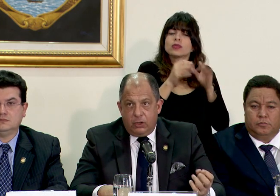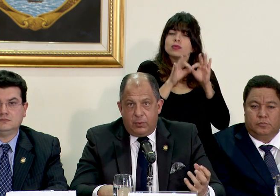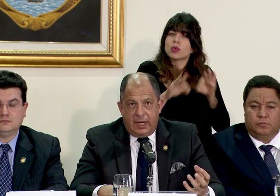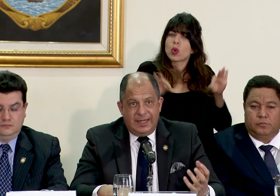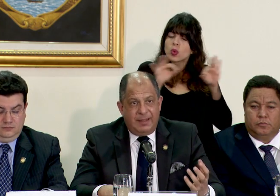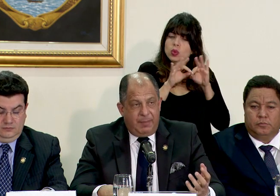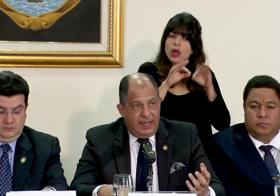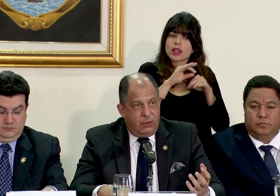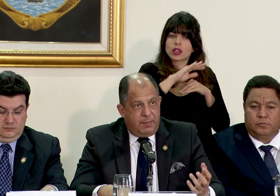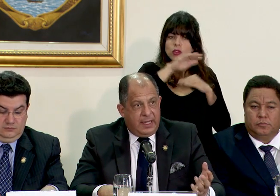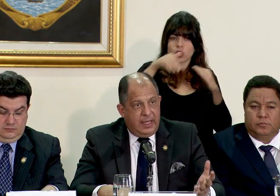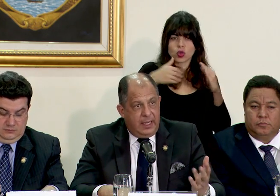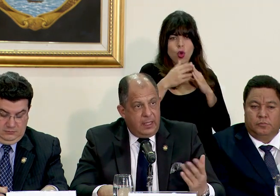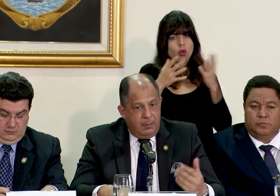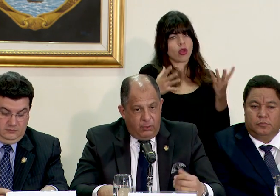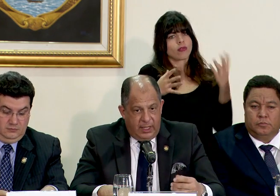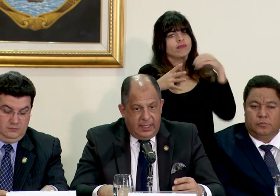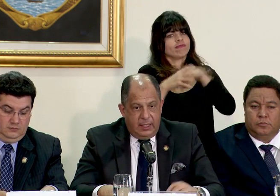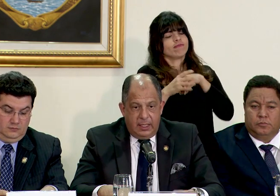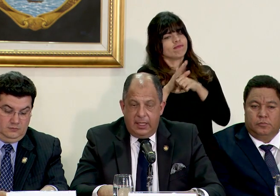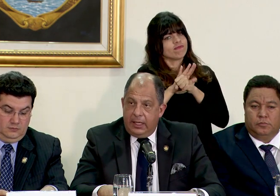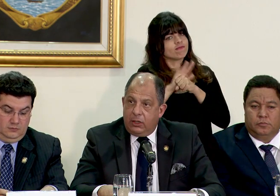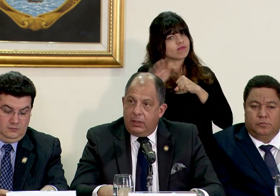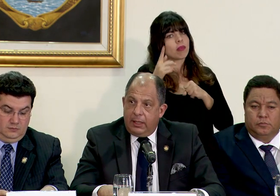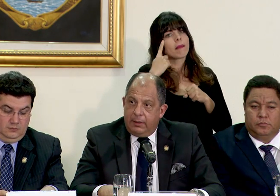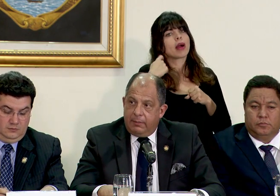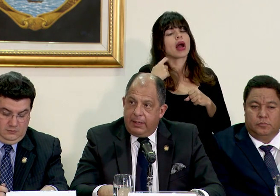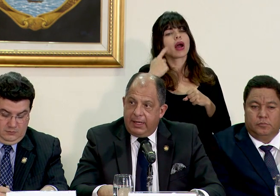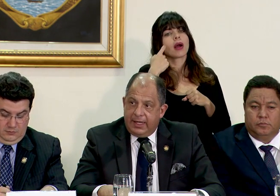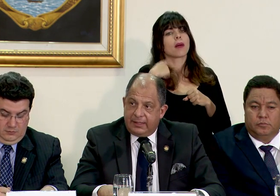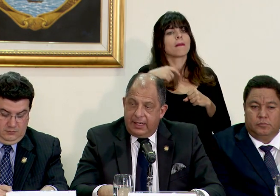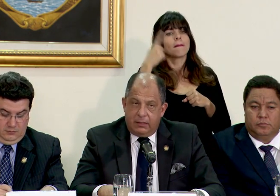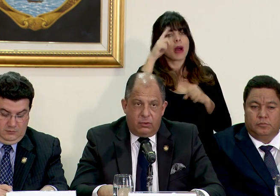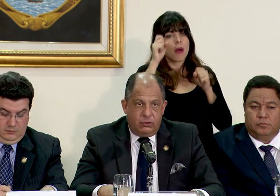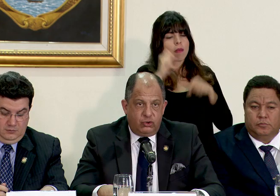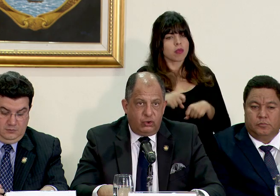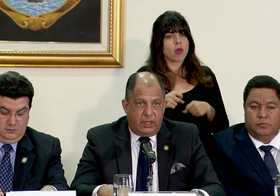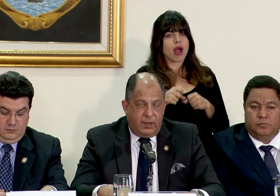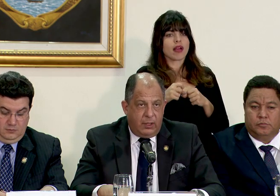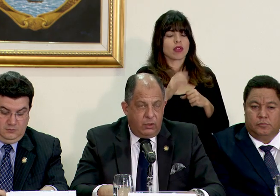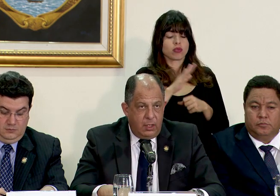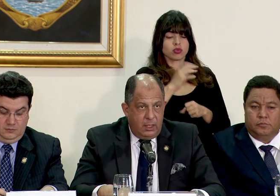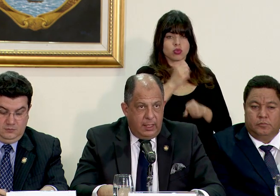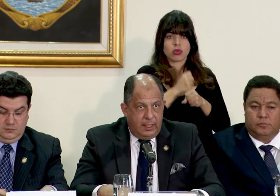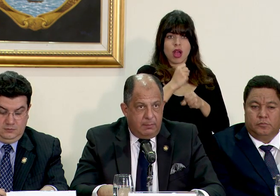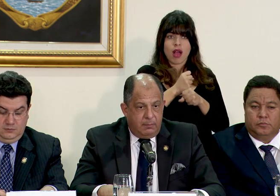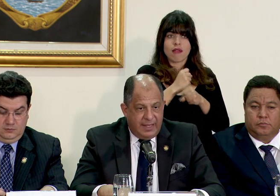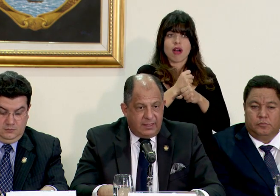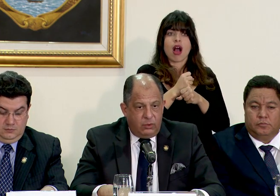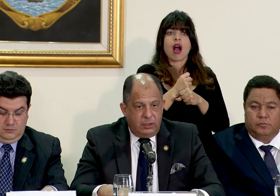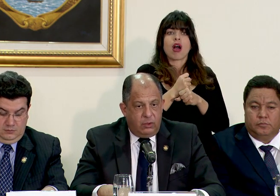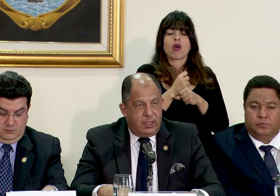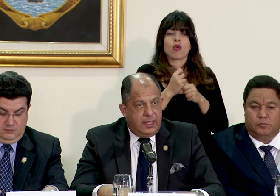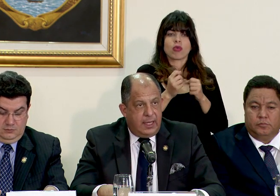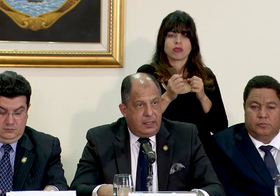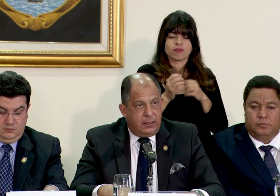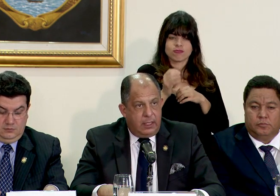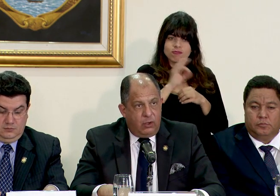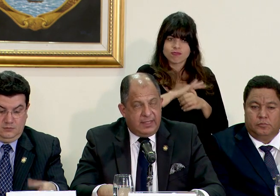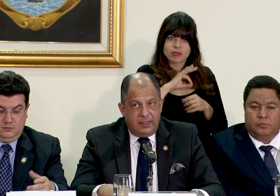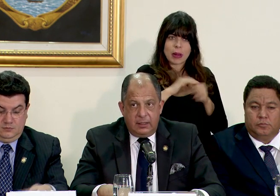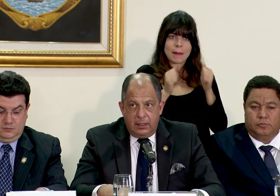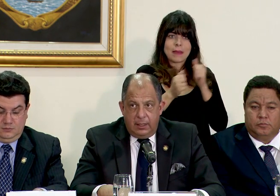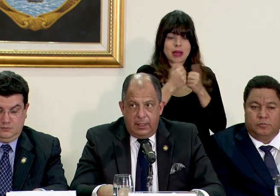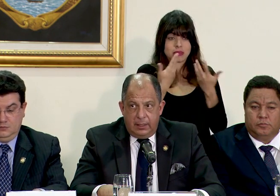incorporarlas de pleno para que puedan enriquecer con su trabajo, más aún de lo que ya